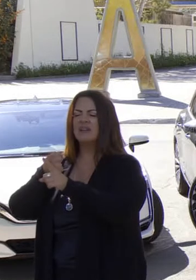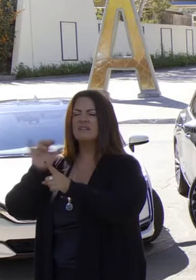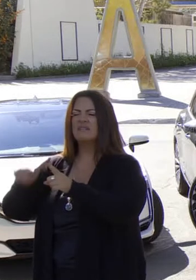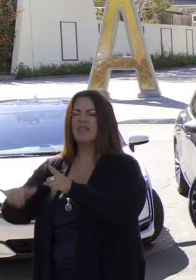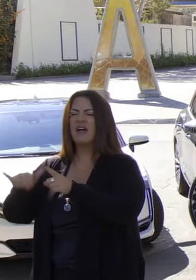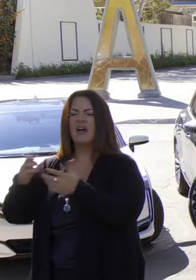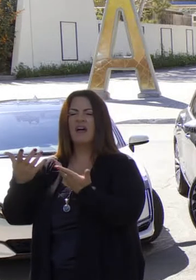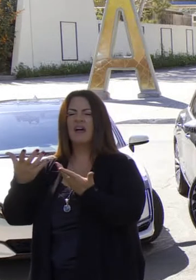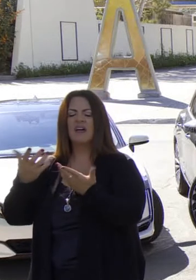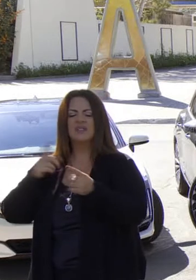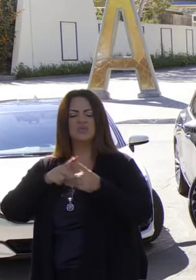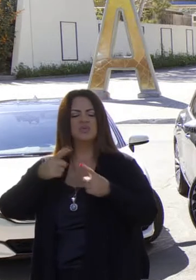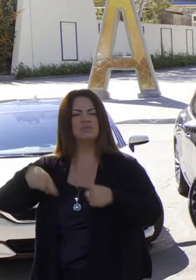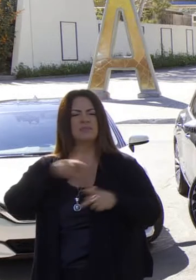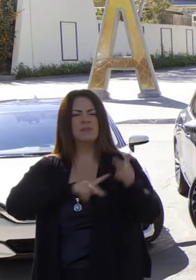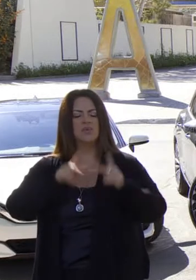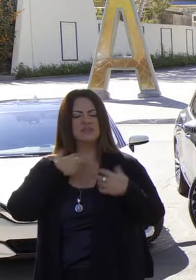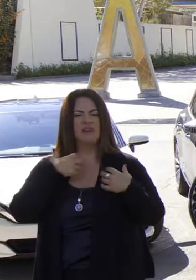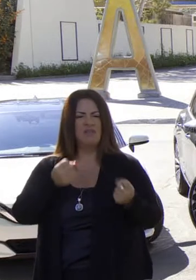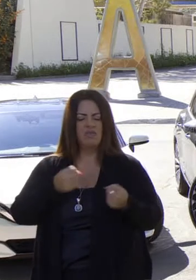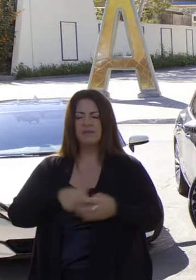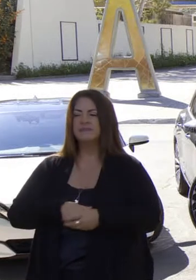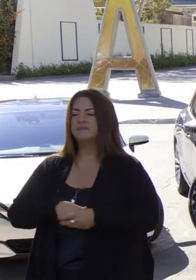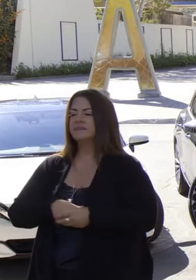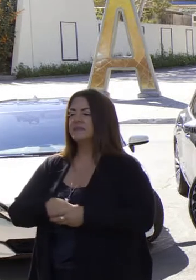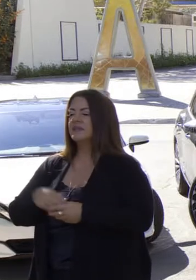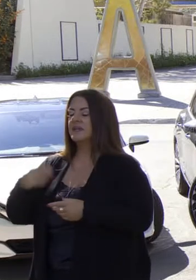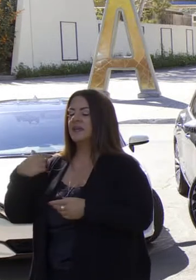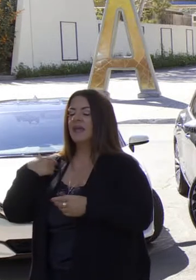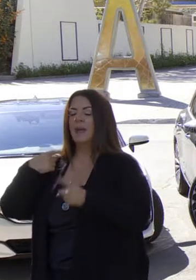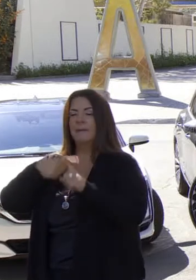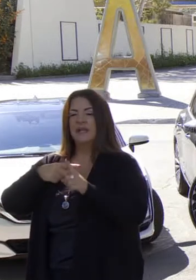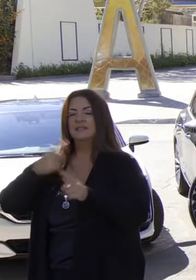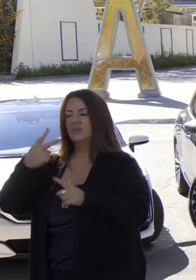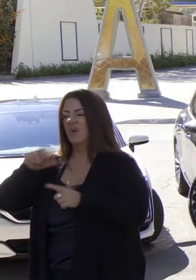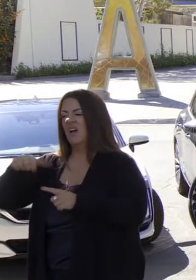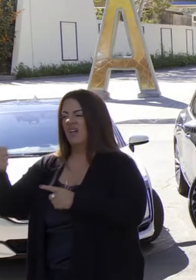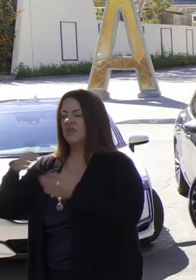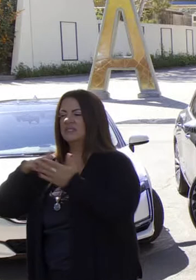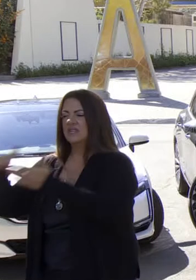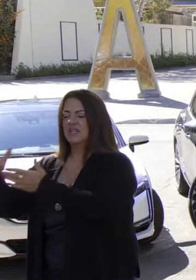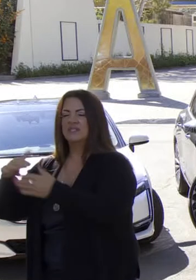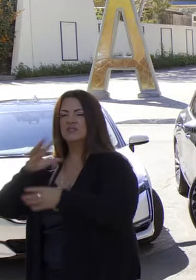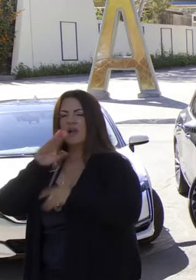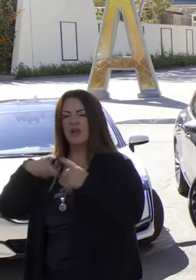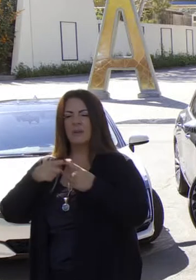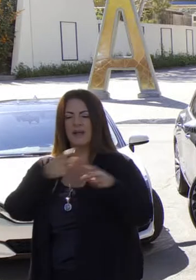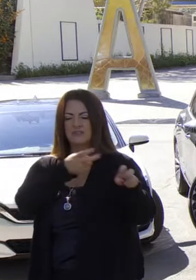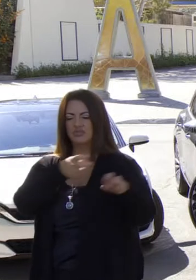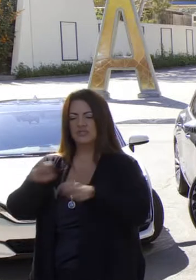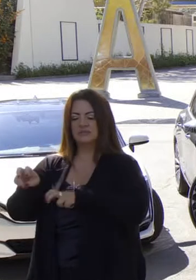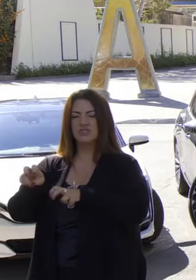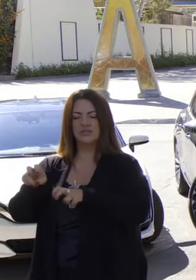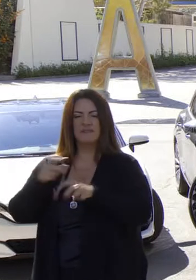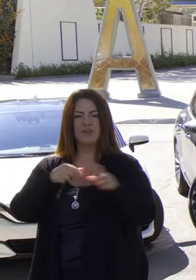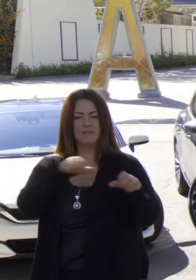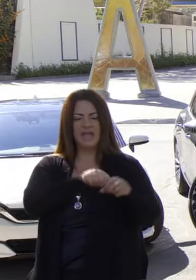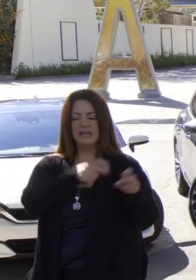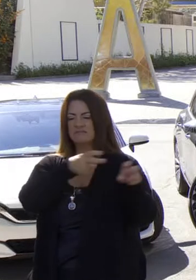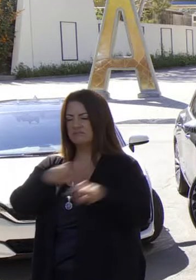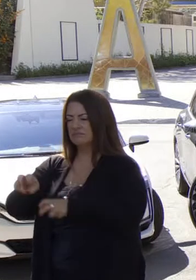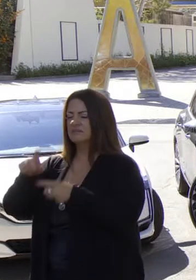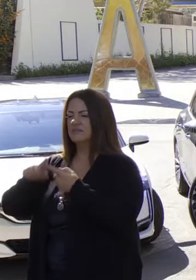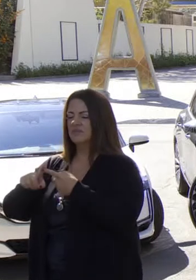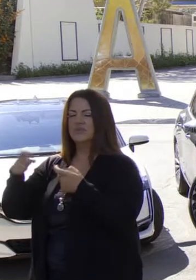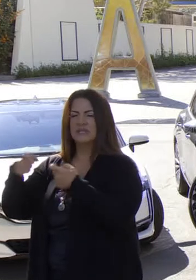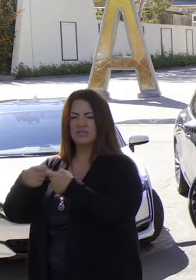salubridad que será concluido, los frutos de ese esfuerzo a finales del año. Además de dos estudios, una tiene que ver